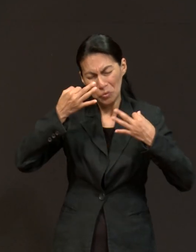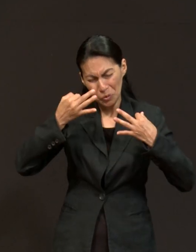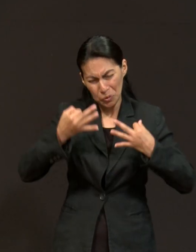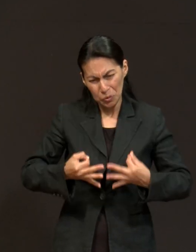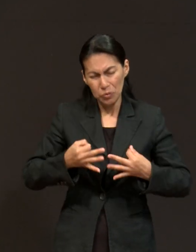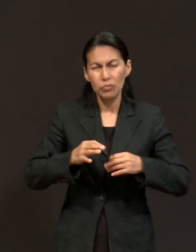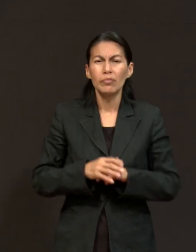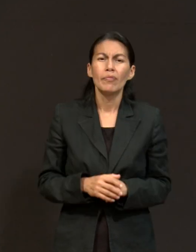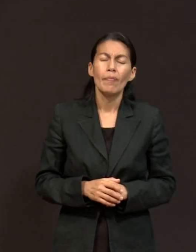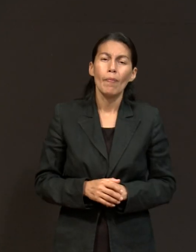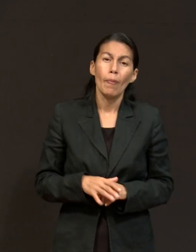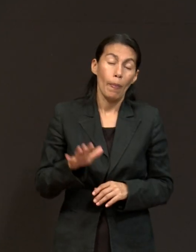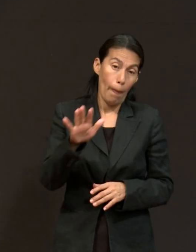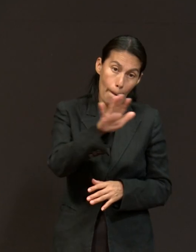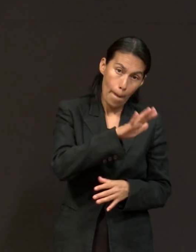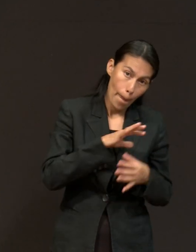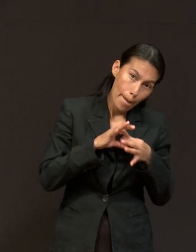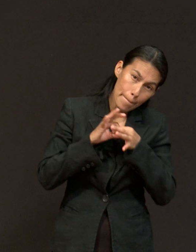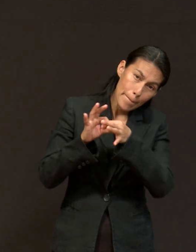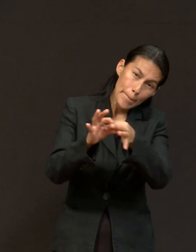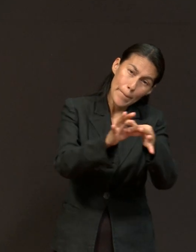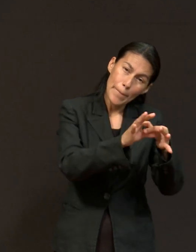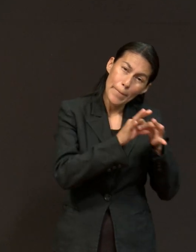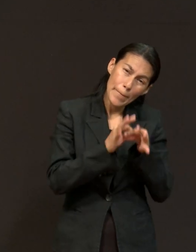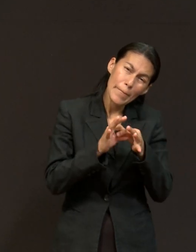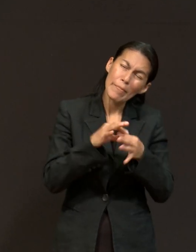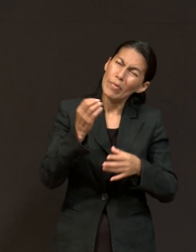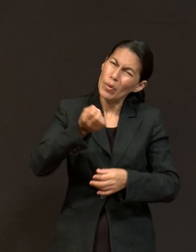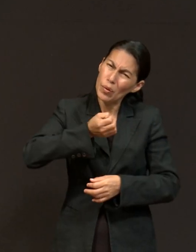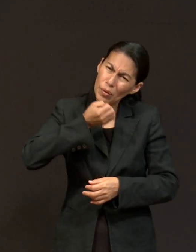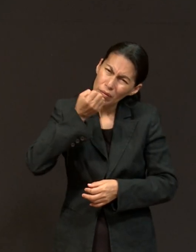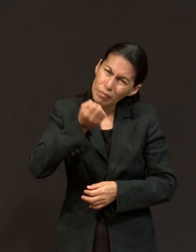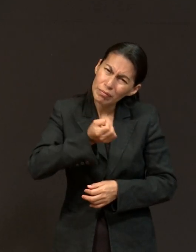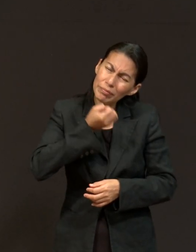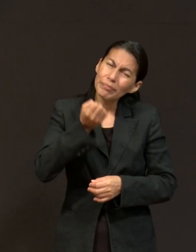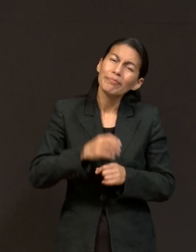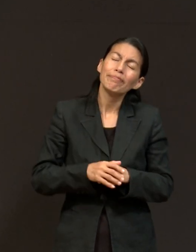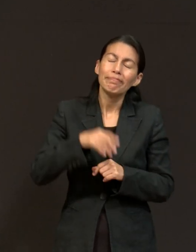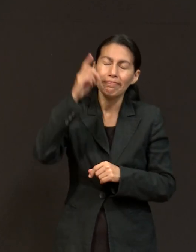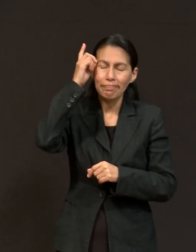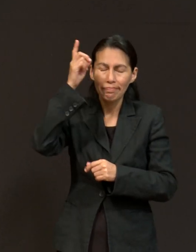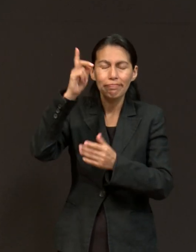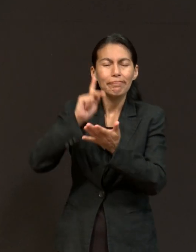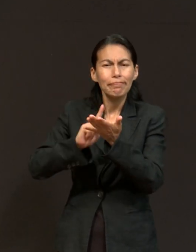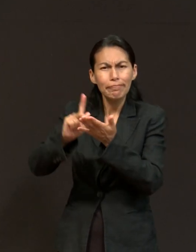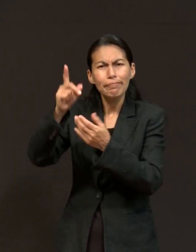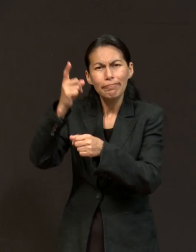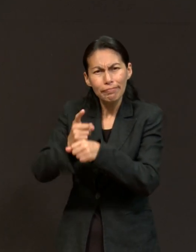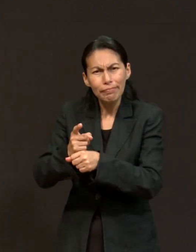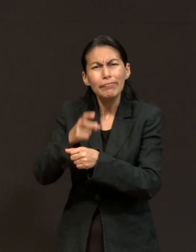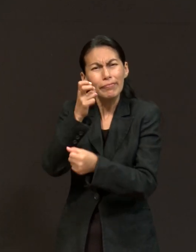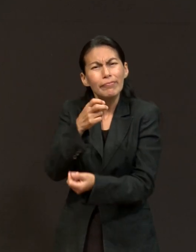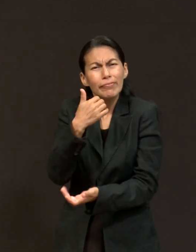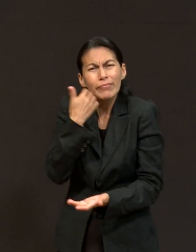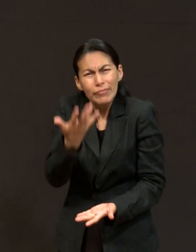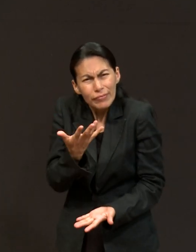Y así, juntos, formar una red maravillosa de oración. Esta es la voluntad de Dios. Este es el reino de Dios.